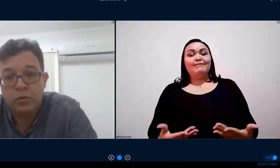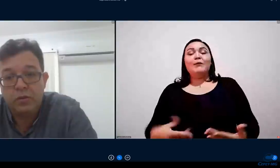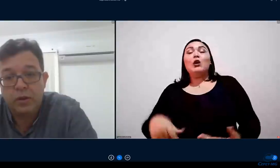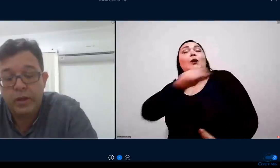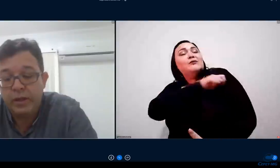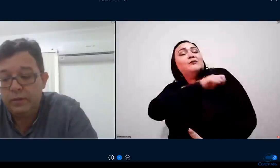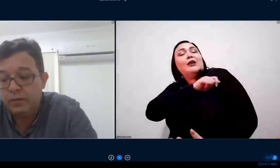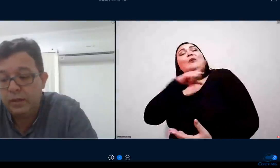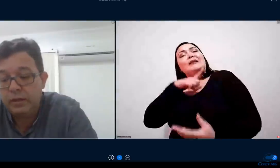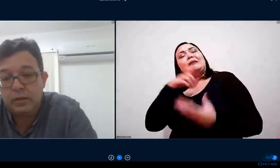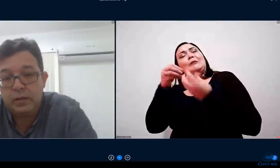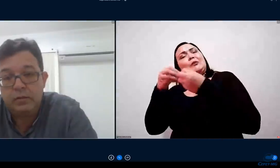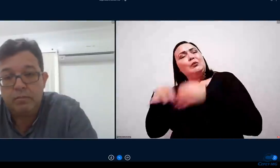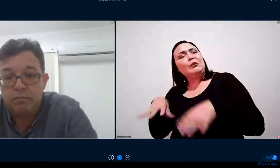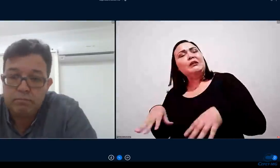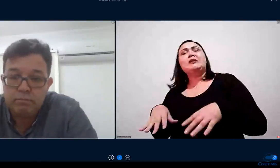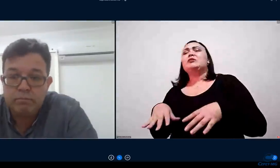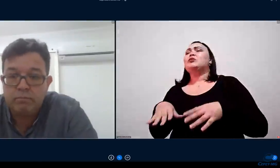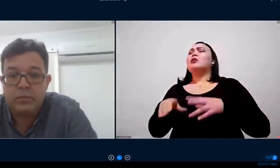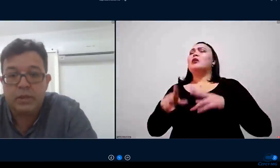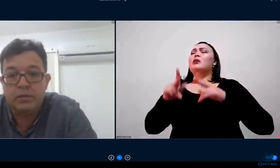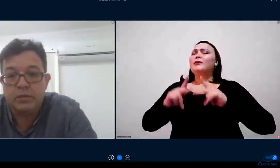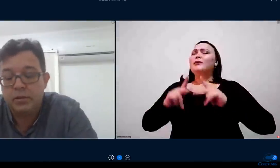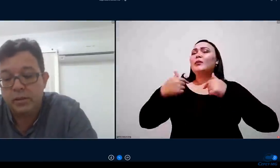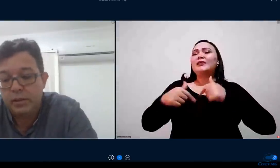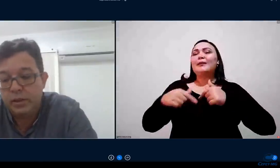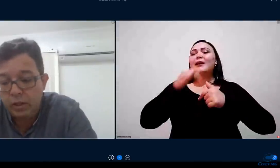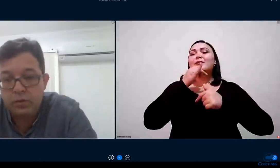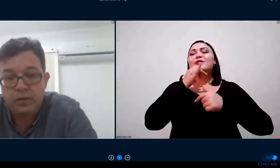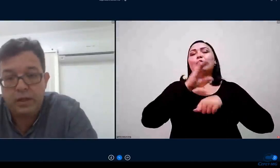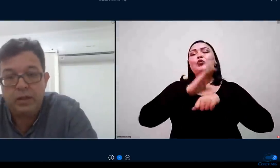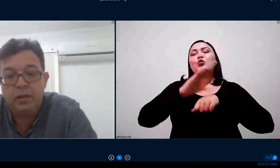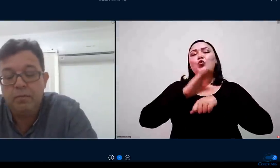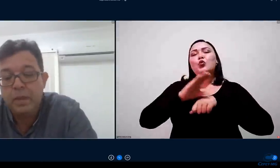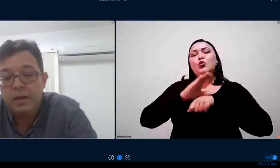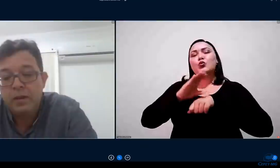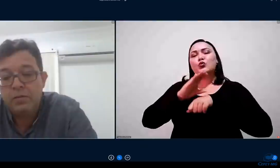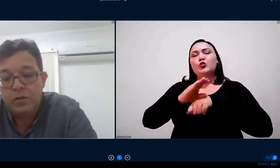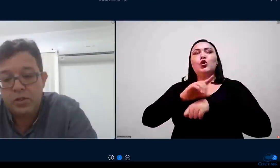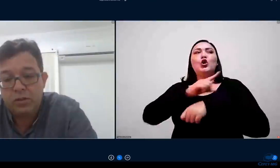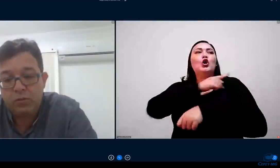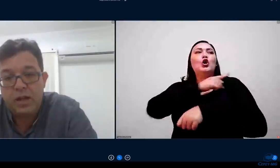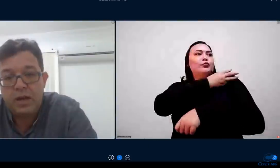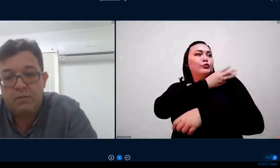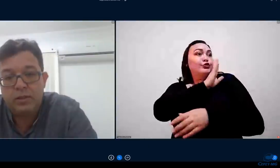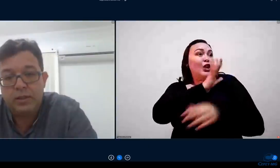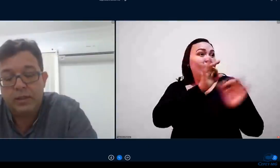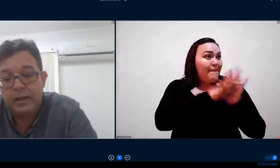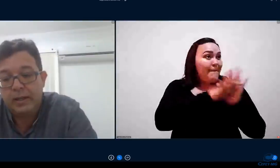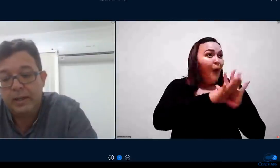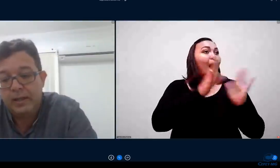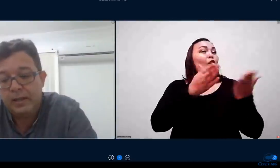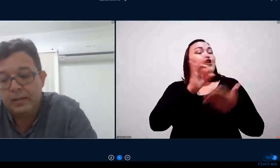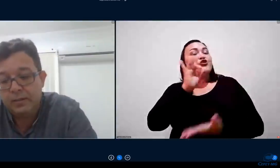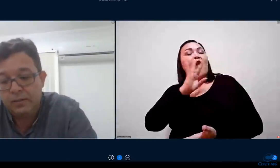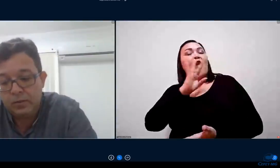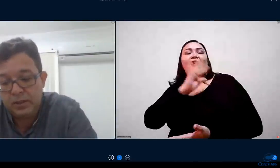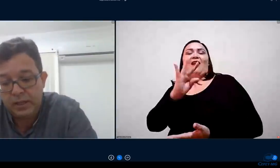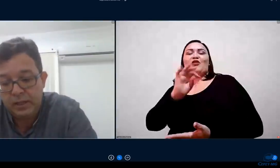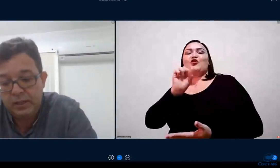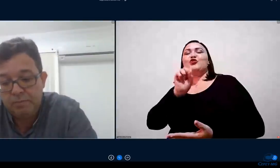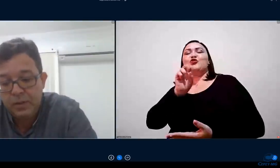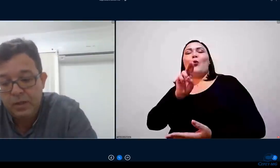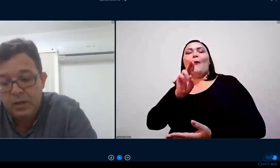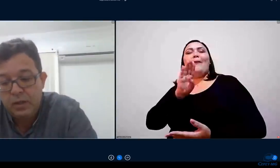cursos subsequentes que né que iriam sair enfim já anunciavam né a